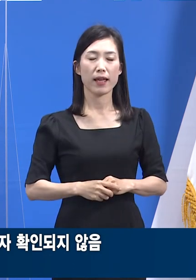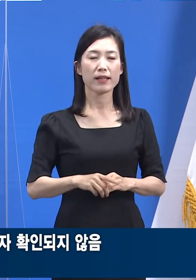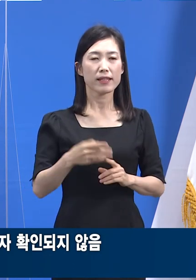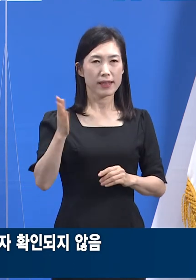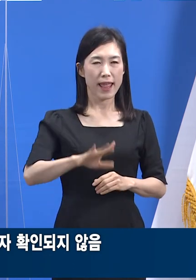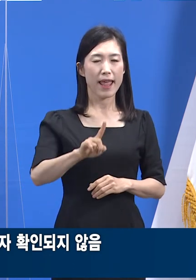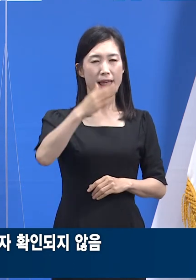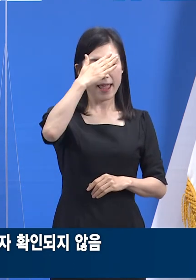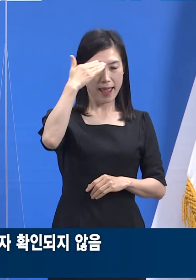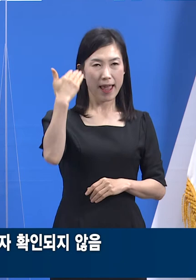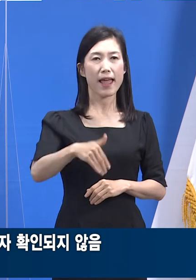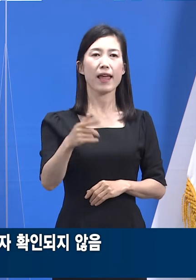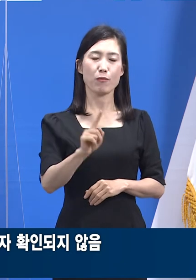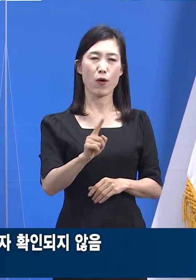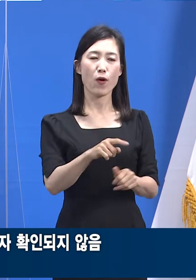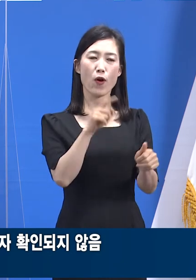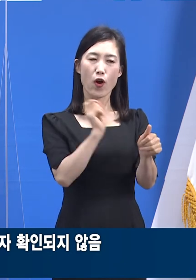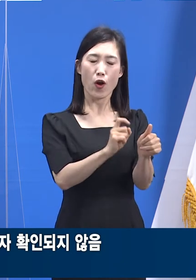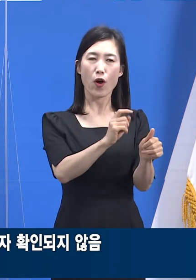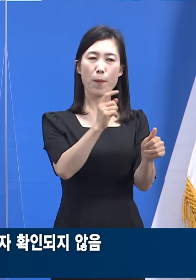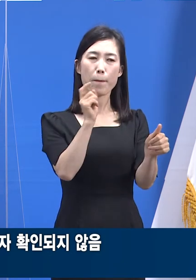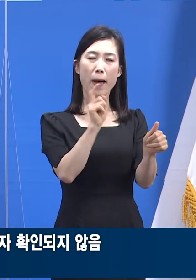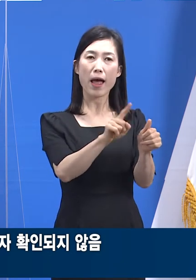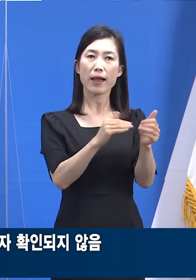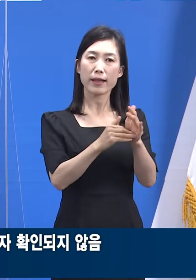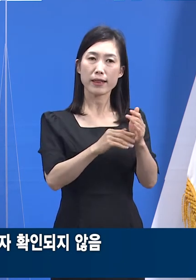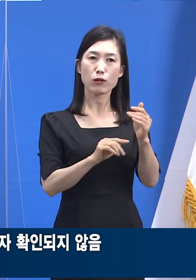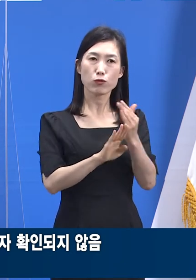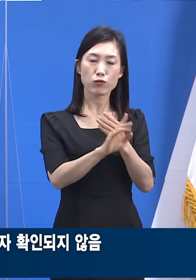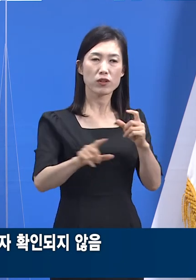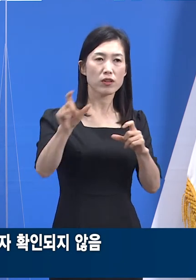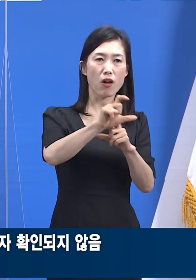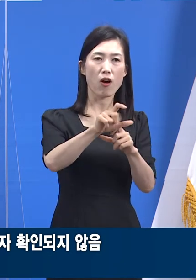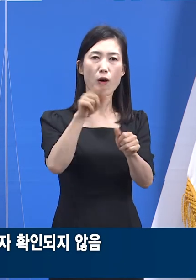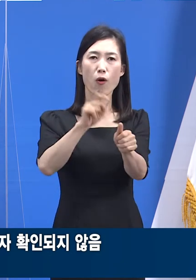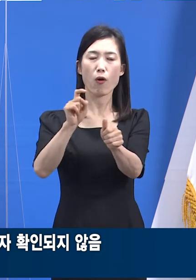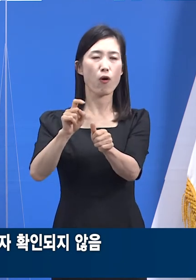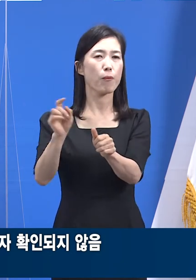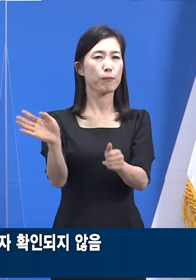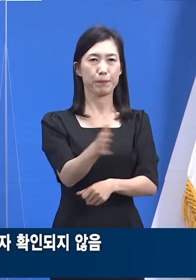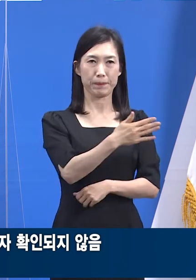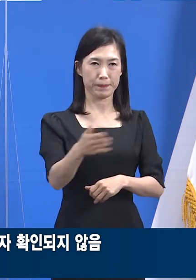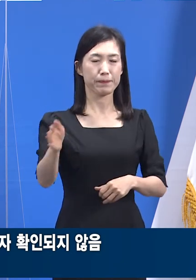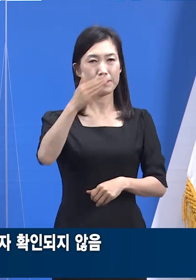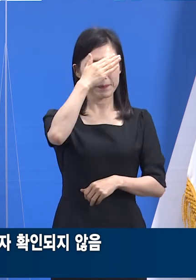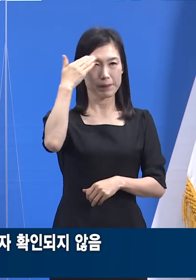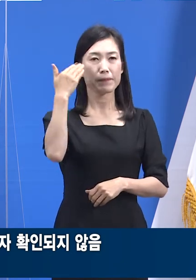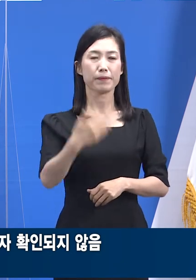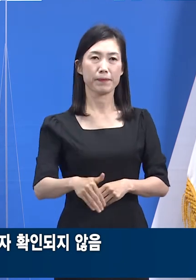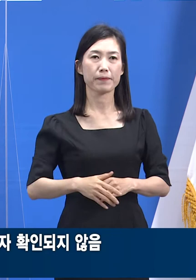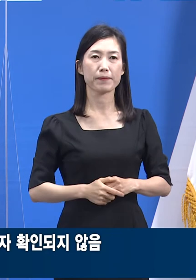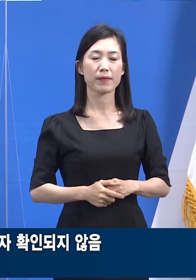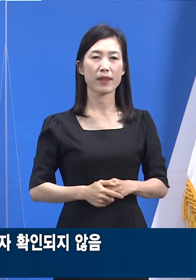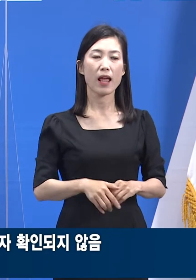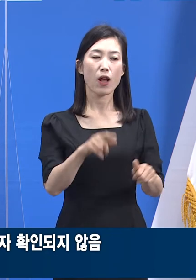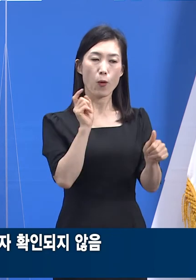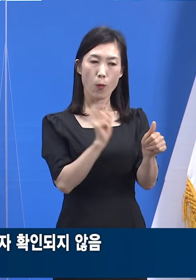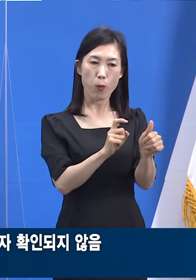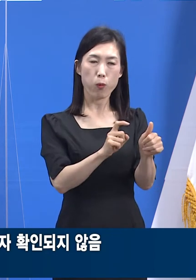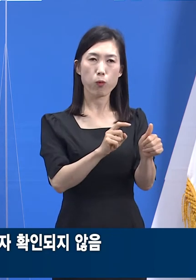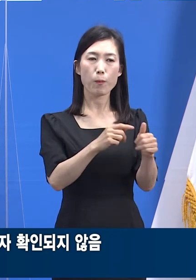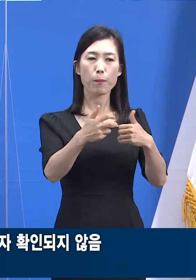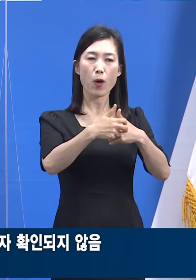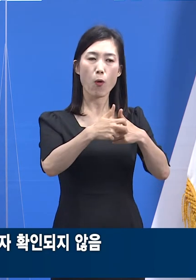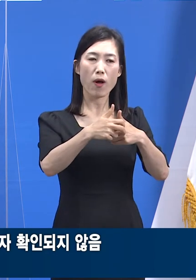다행스럽게도 지표 환자 발생 이후 현재까지 추가 확진자는 보고되지 않았습니다. 확진자가 발생한